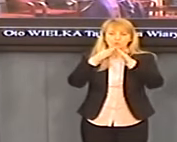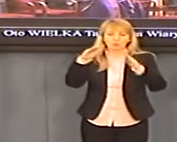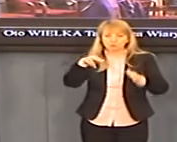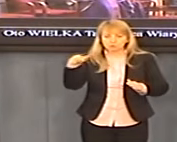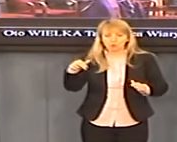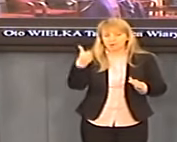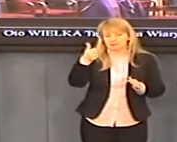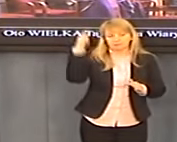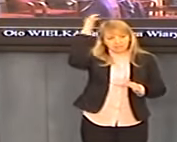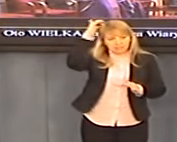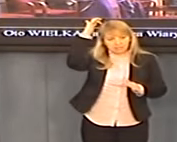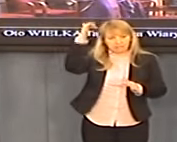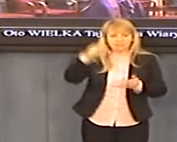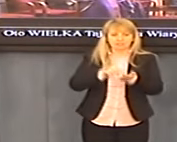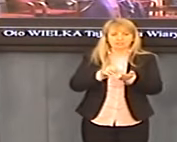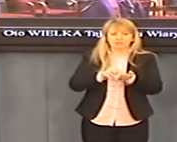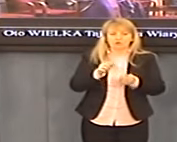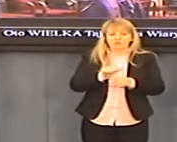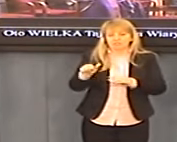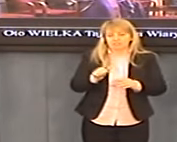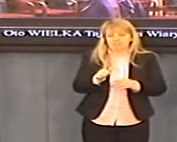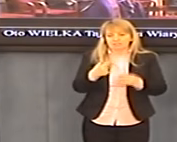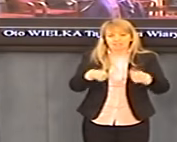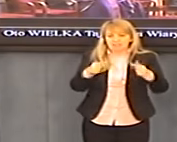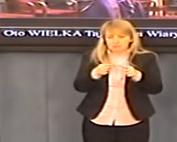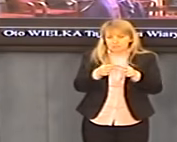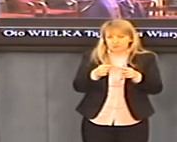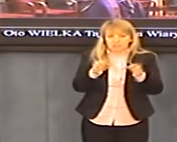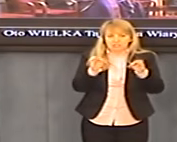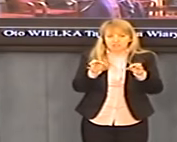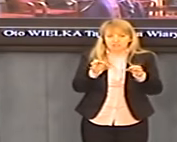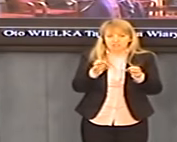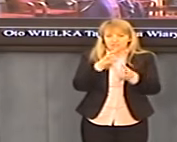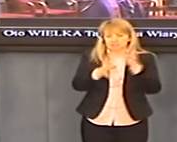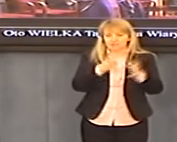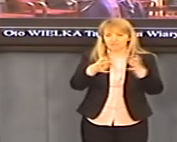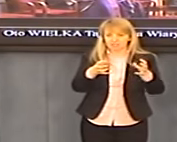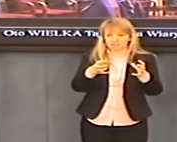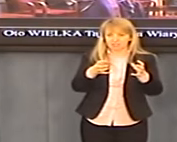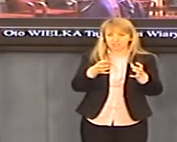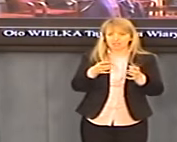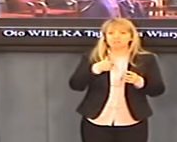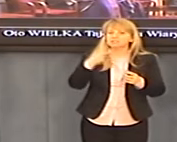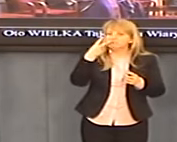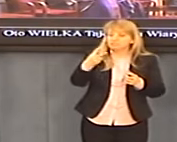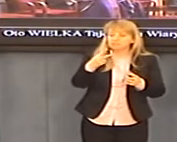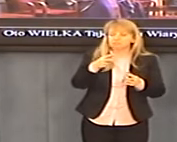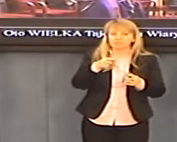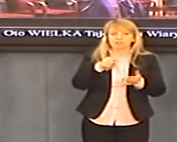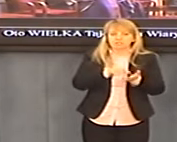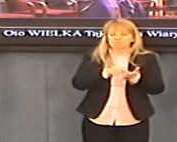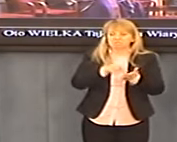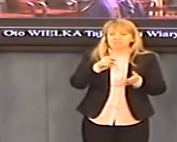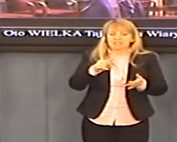religii nie wpisuje się zupełnie w dzisiejszy świat pluralistyczny. Żaden z poważnych